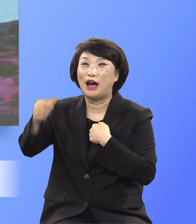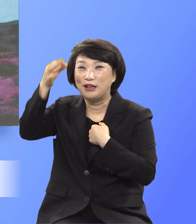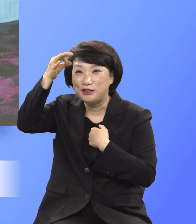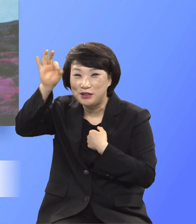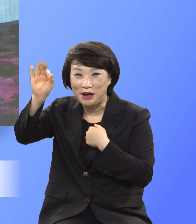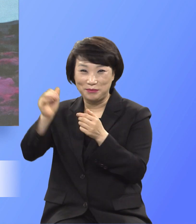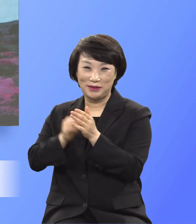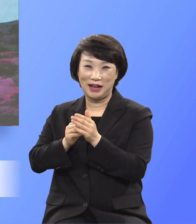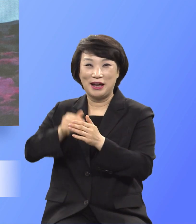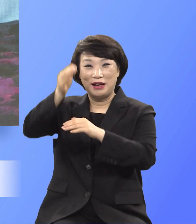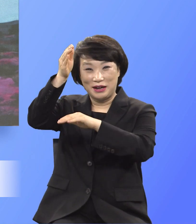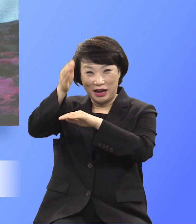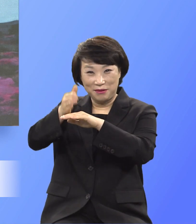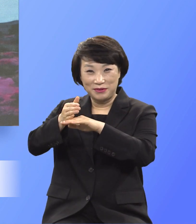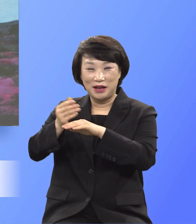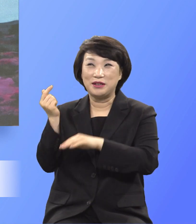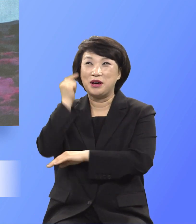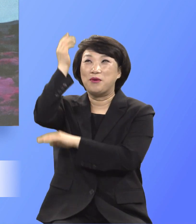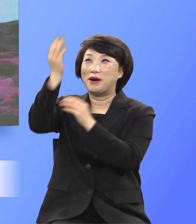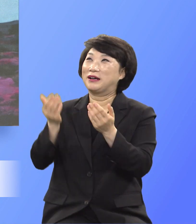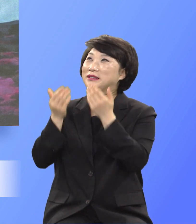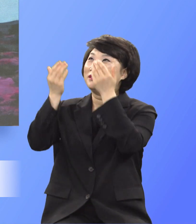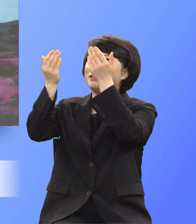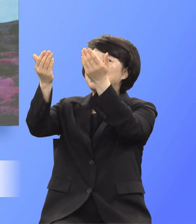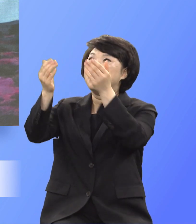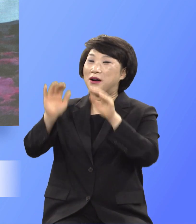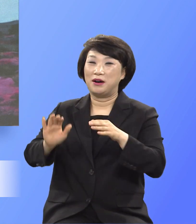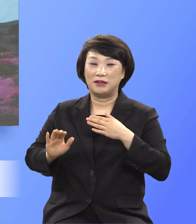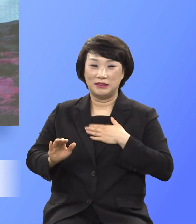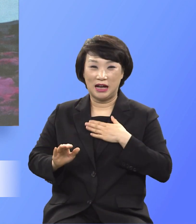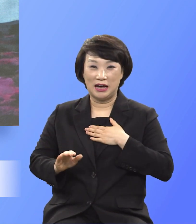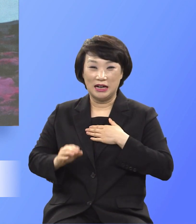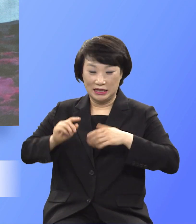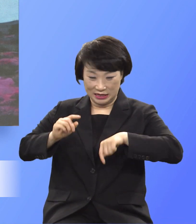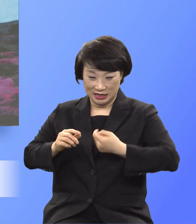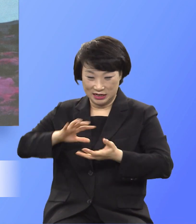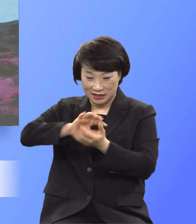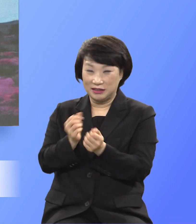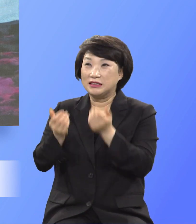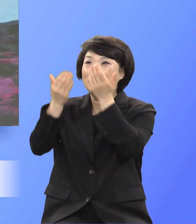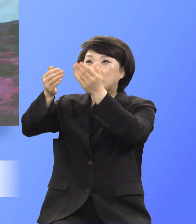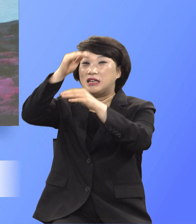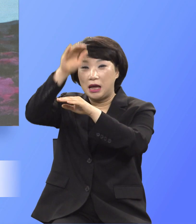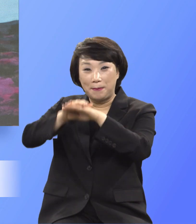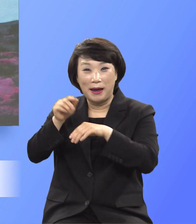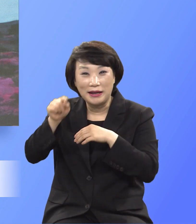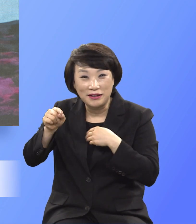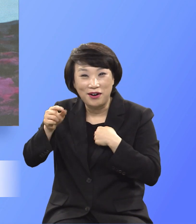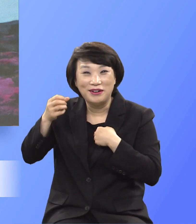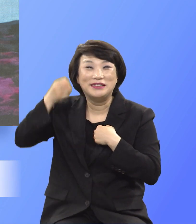감사로 영광을 들리며 나를 드리는 것이 예배임을 잊지 말아야 합니다